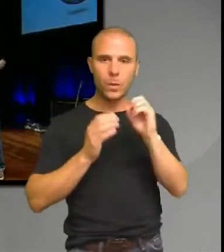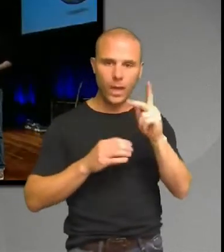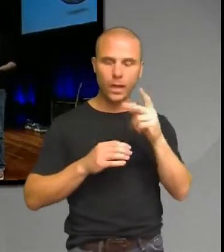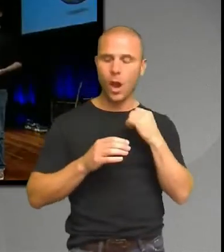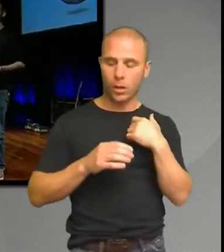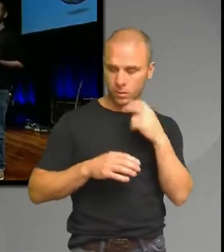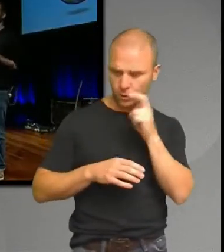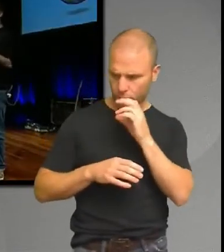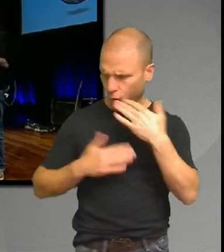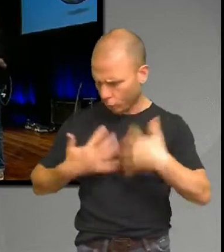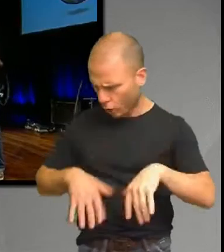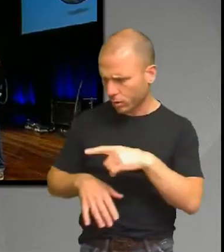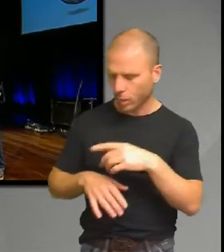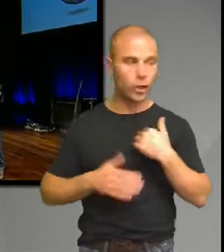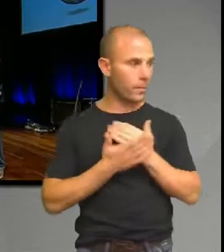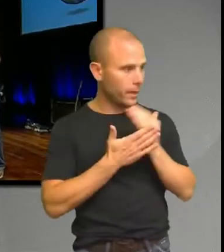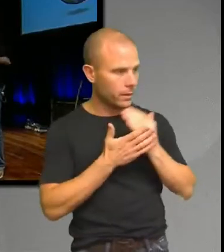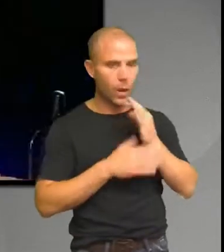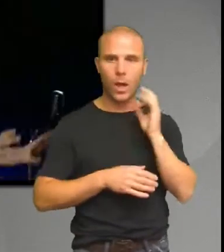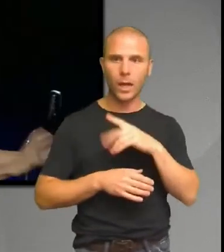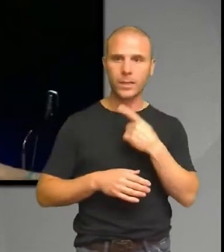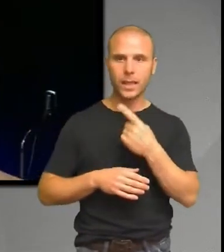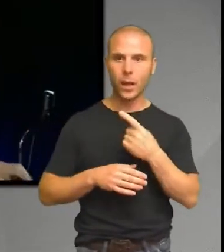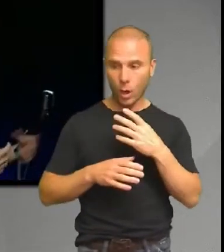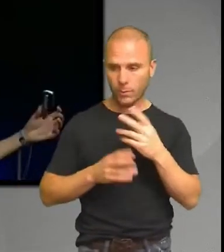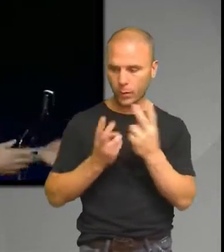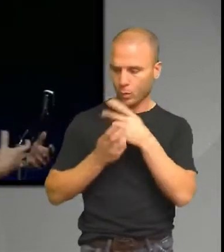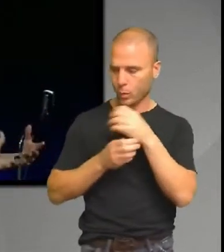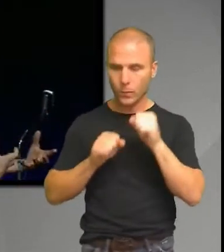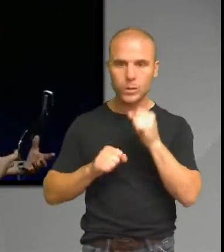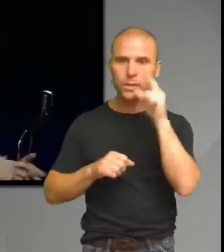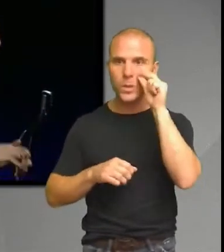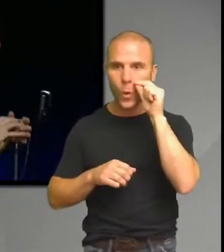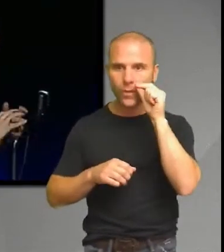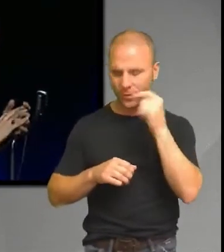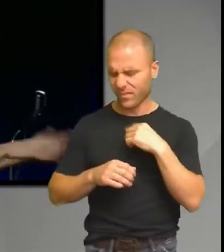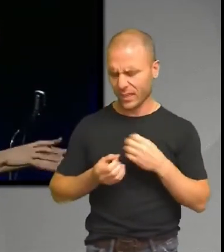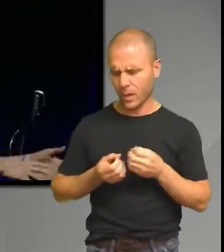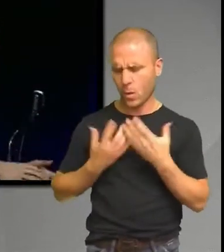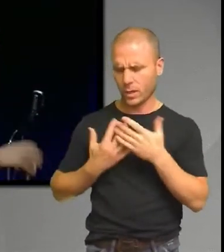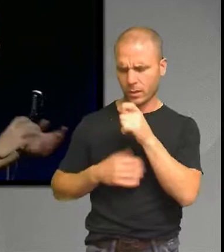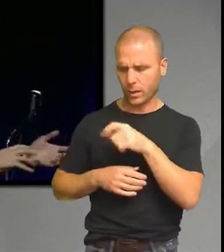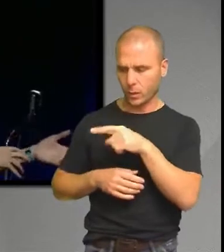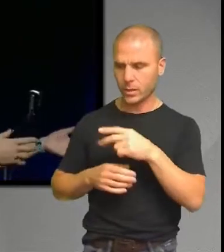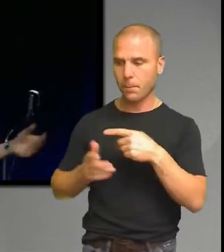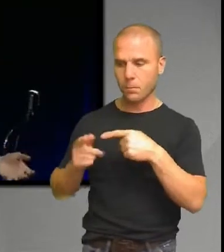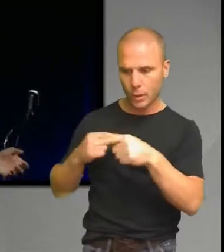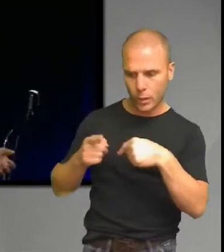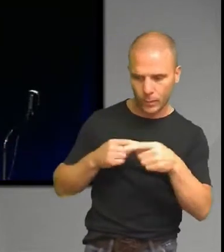du är med mig. Nu har jag berättat här. han säger, jo men det är klart, du måste ju få sova. Vi löser det, du ska byta där och där. Men sov du så ser vi till att du kommer av.